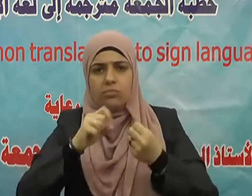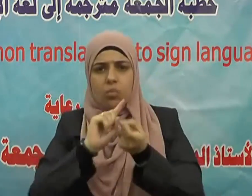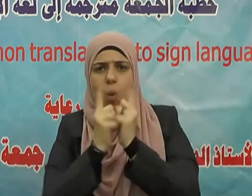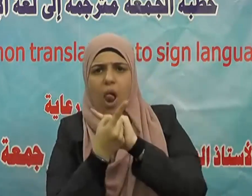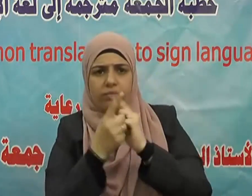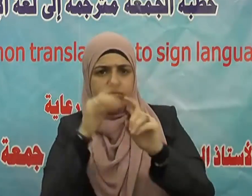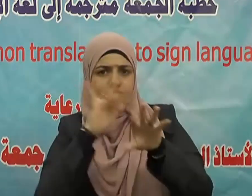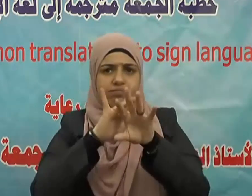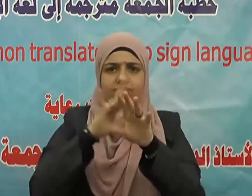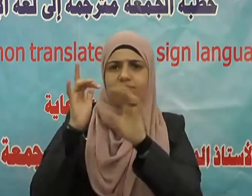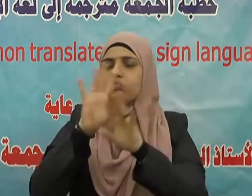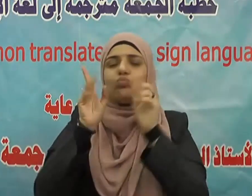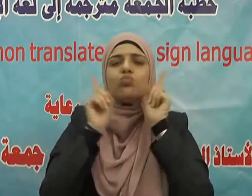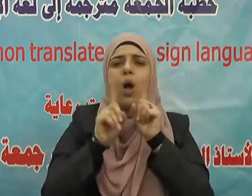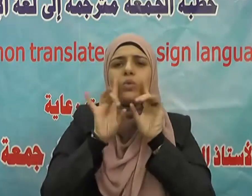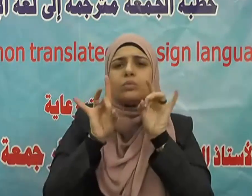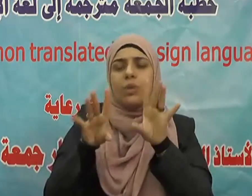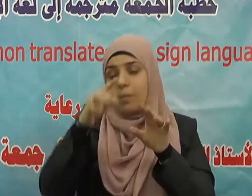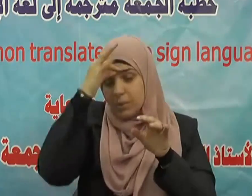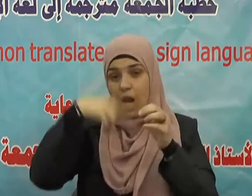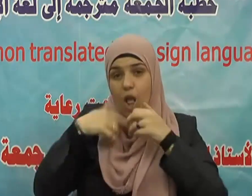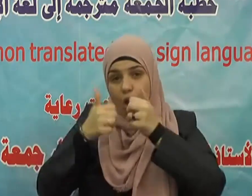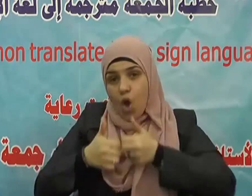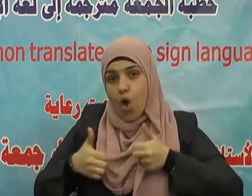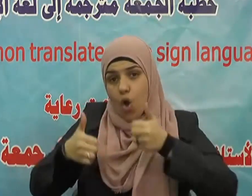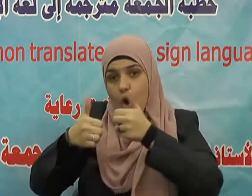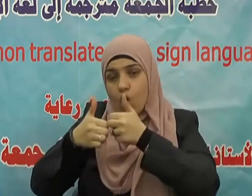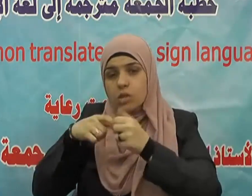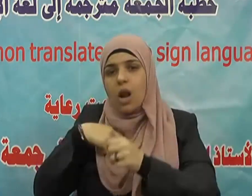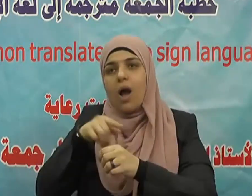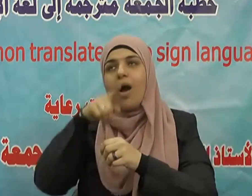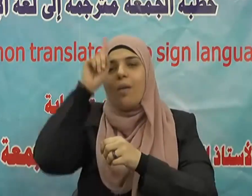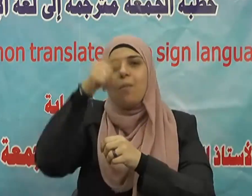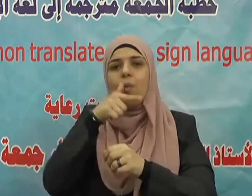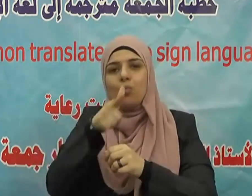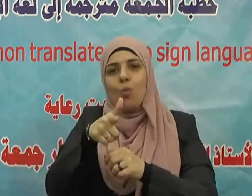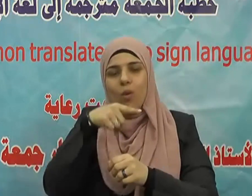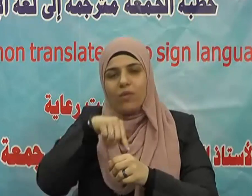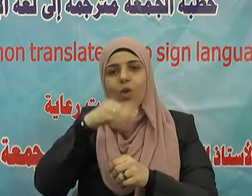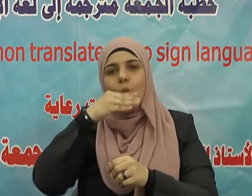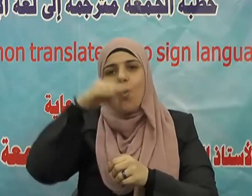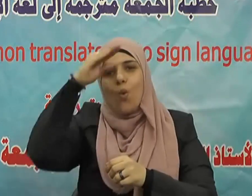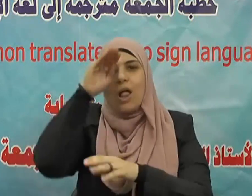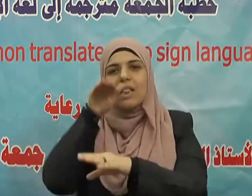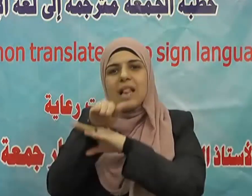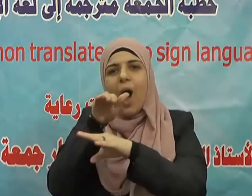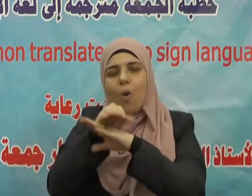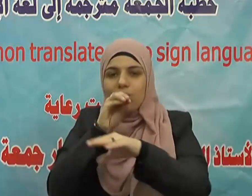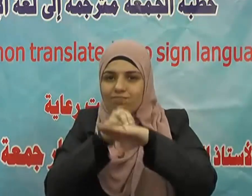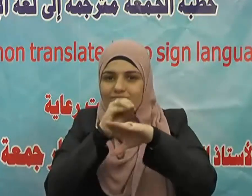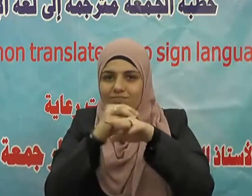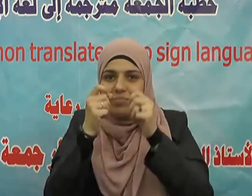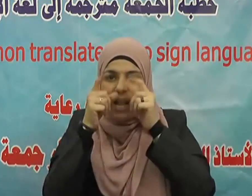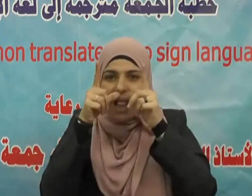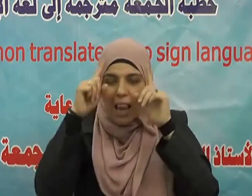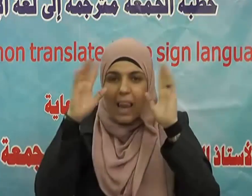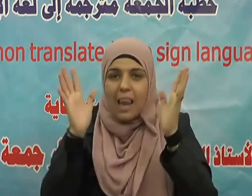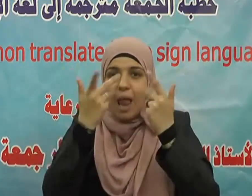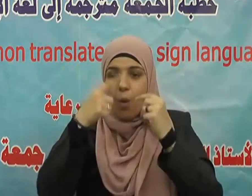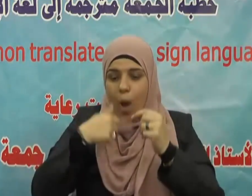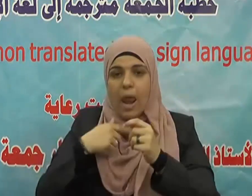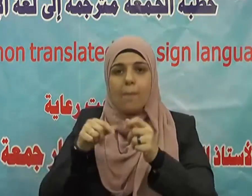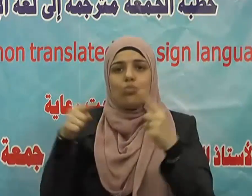لمجتمع إنساني متماسك متسامح ويعمل على إرساء قيمة العيش